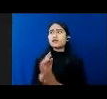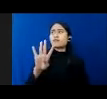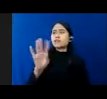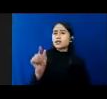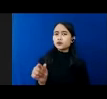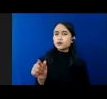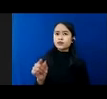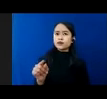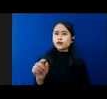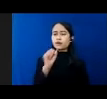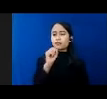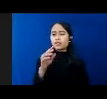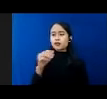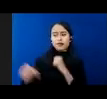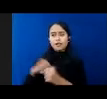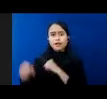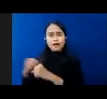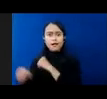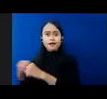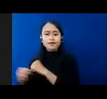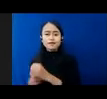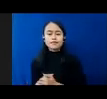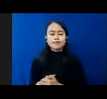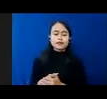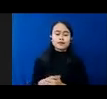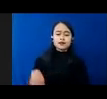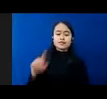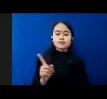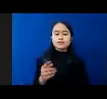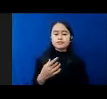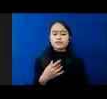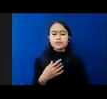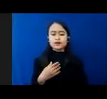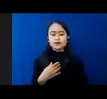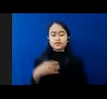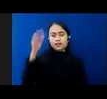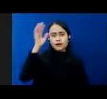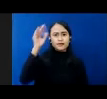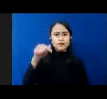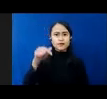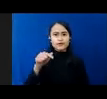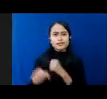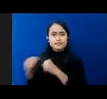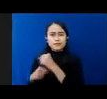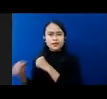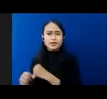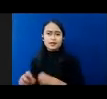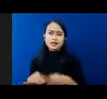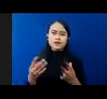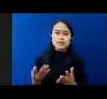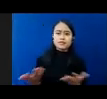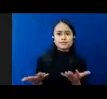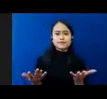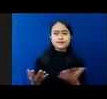Melarikan Diri Saya Pake Karena Saya Tidak Yakin Melarikan Diri Dan Mereka Itu